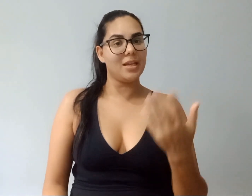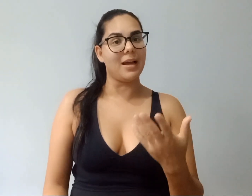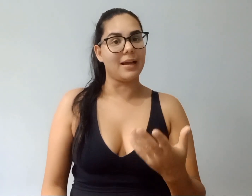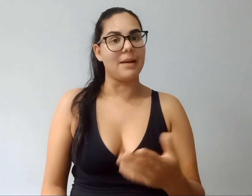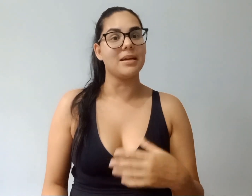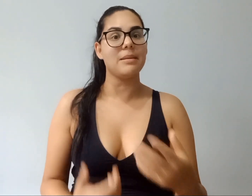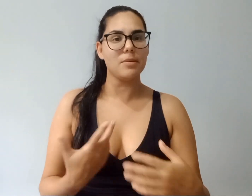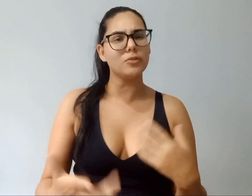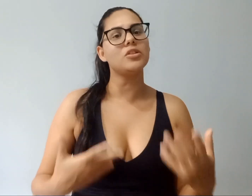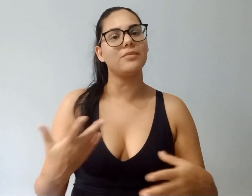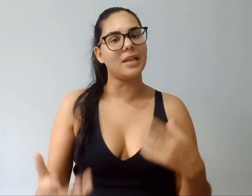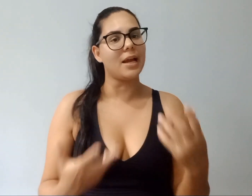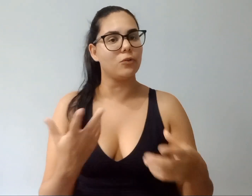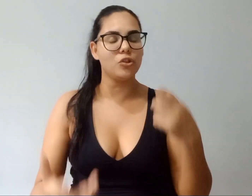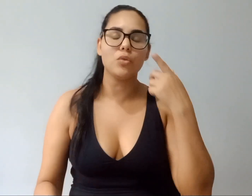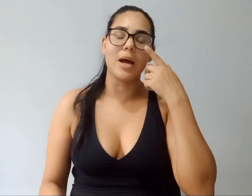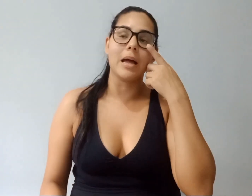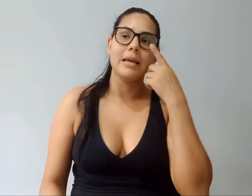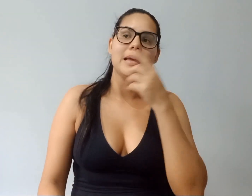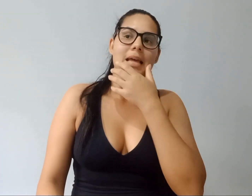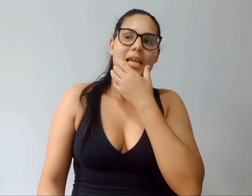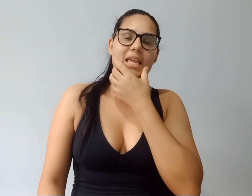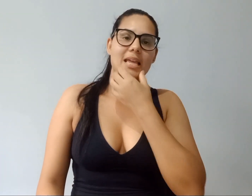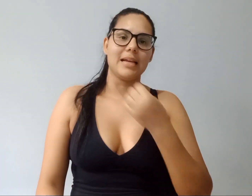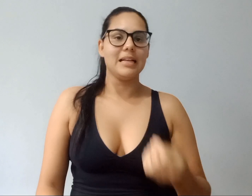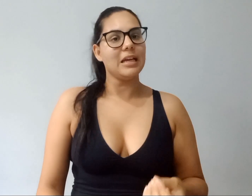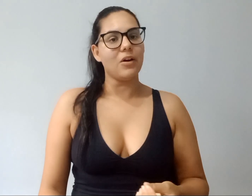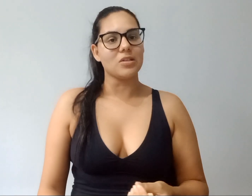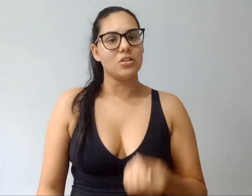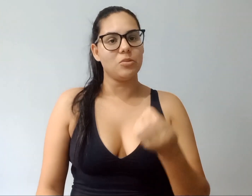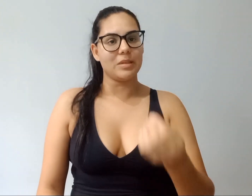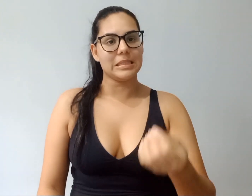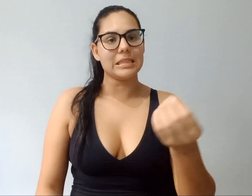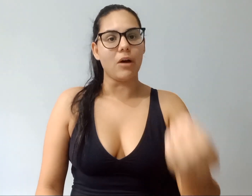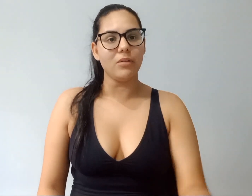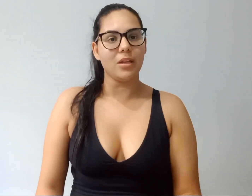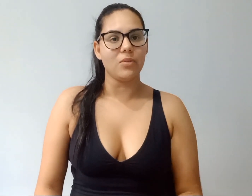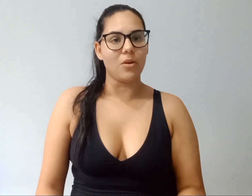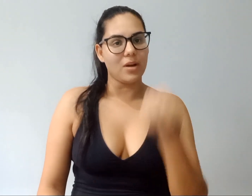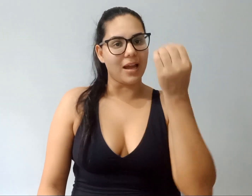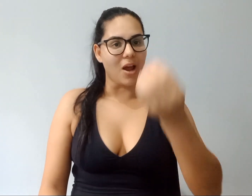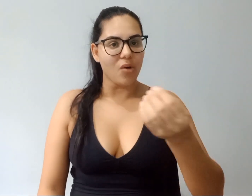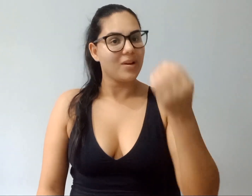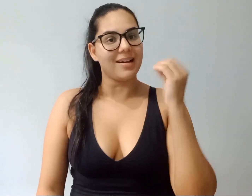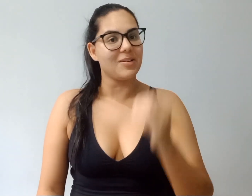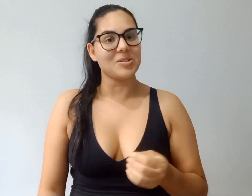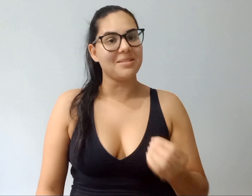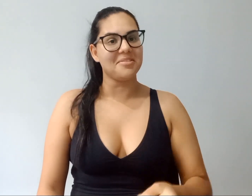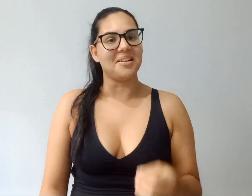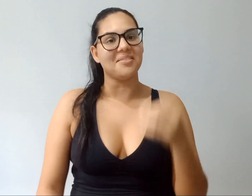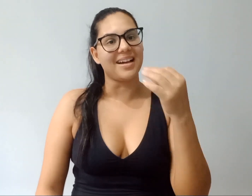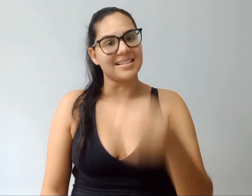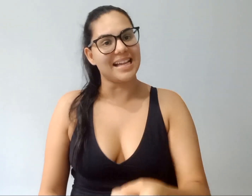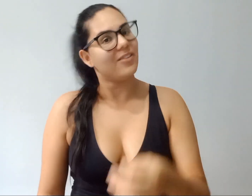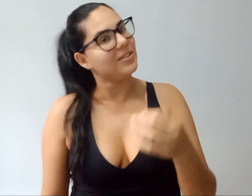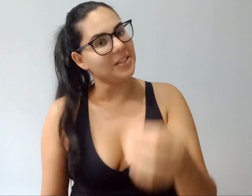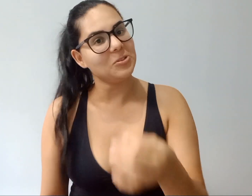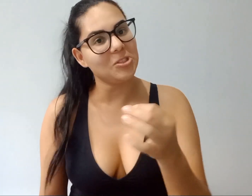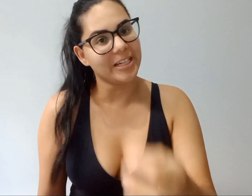que acaba que me motiva, né, a continuar. E aquele negócio, a gente precisa estar unido, né, o que eu sempre falo, o casal unido chega